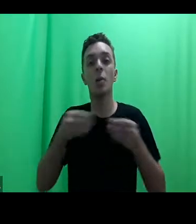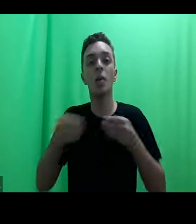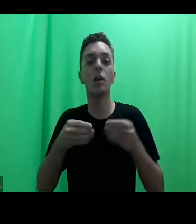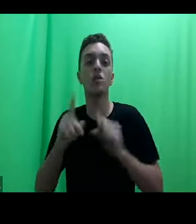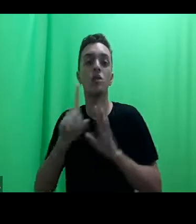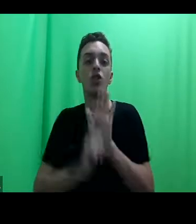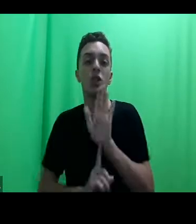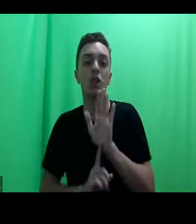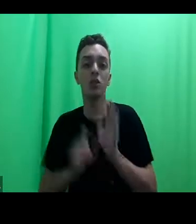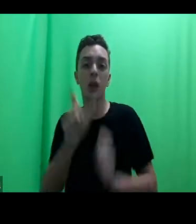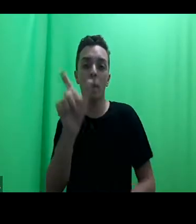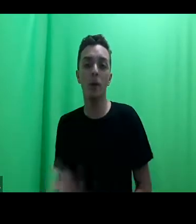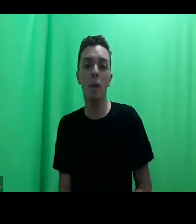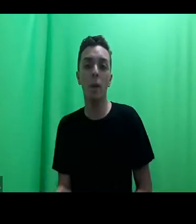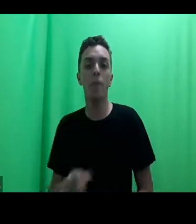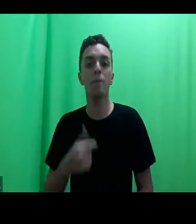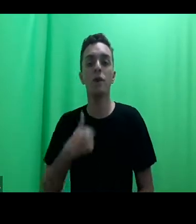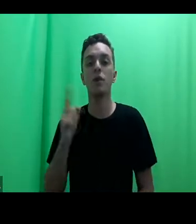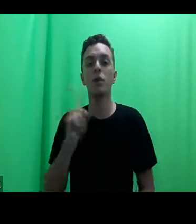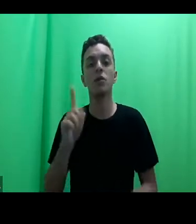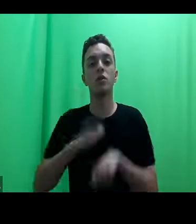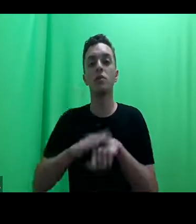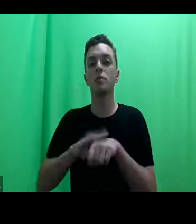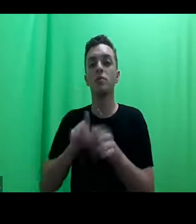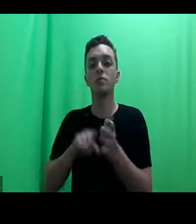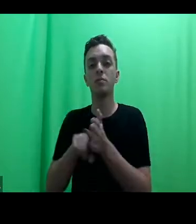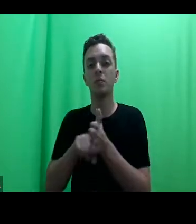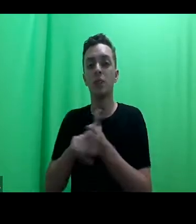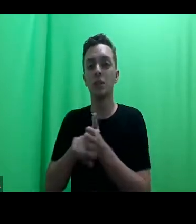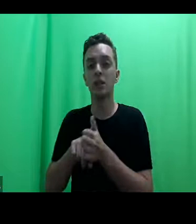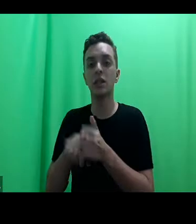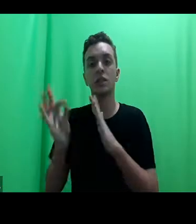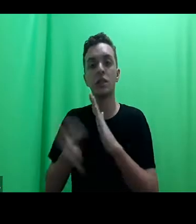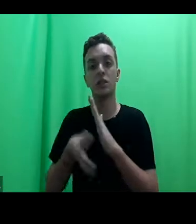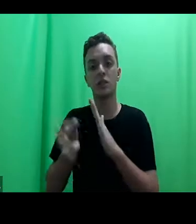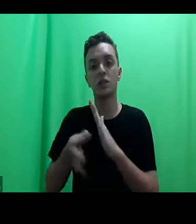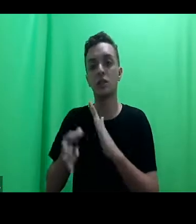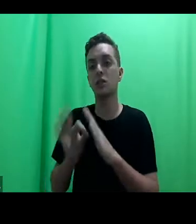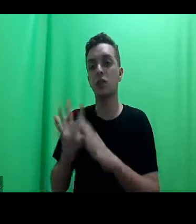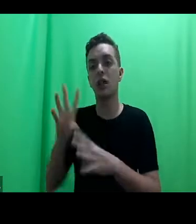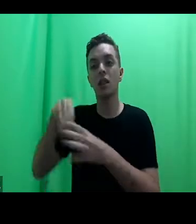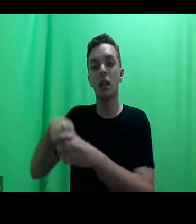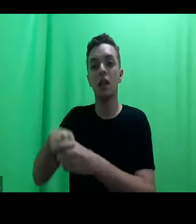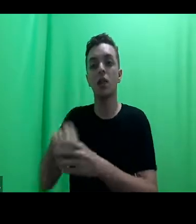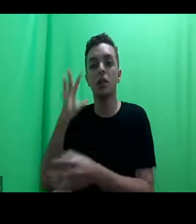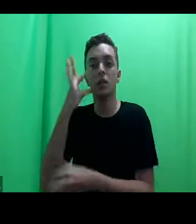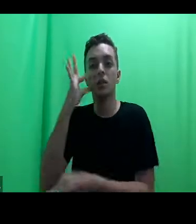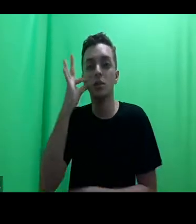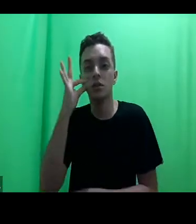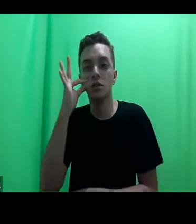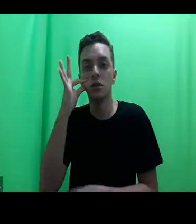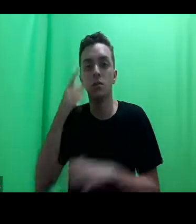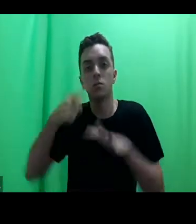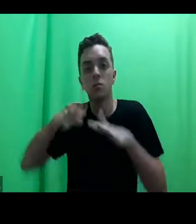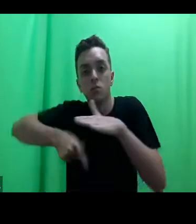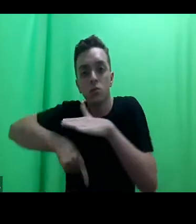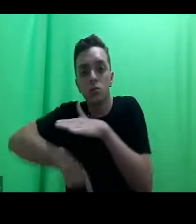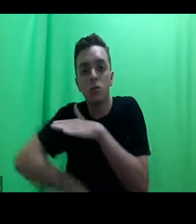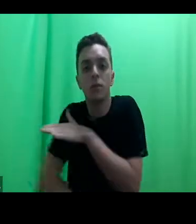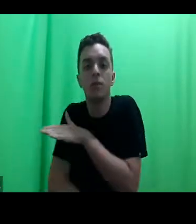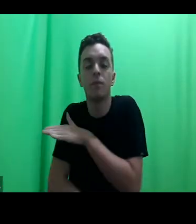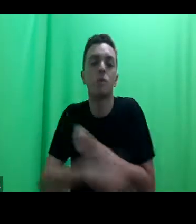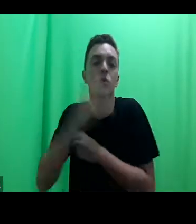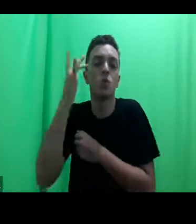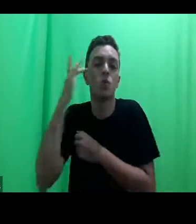Eu não realizei pesquisa de campo sobre as clínicas, eu não tenho um conhecimento aprofundado do trabalho realizado